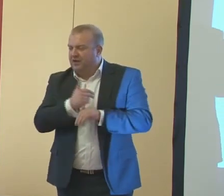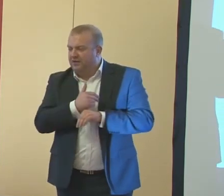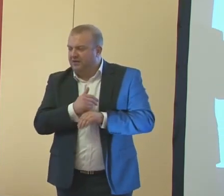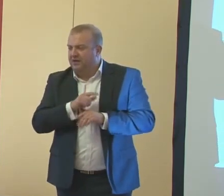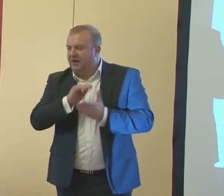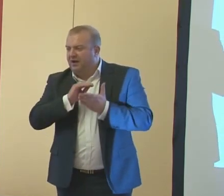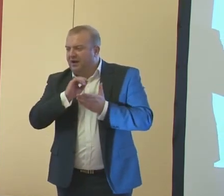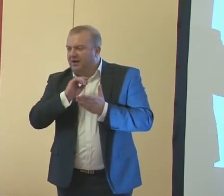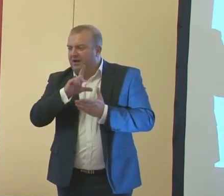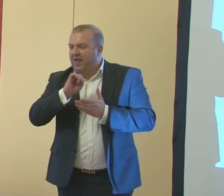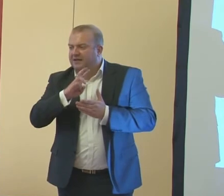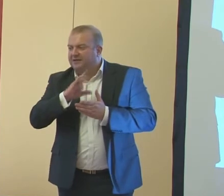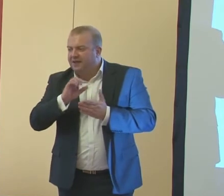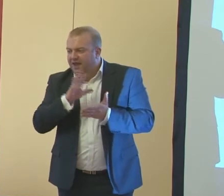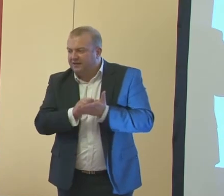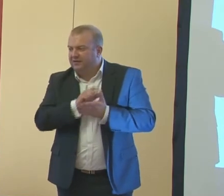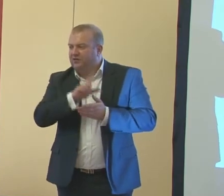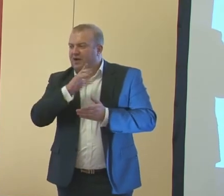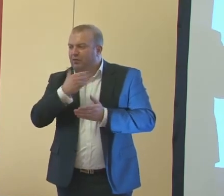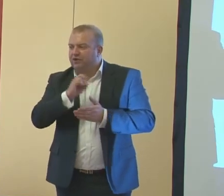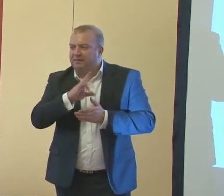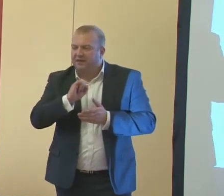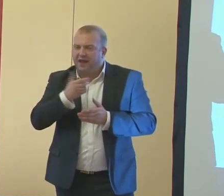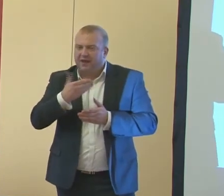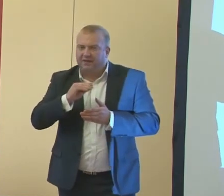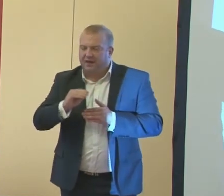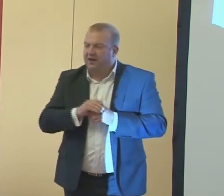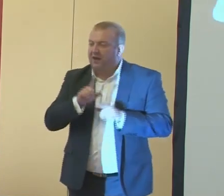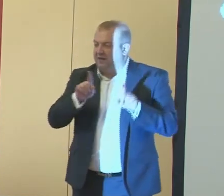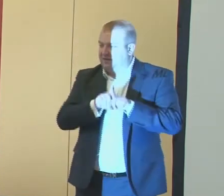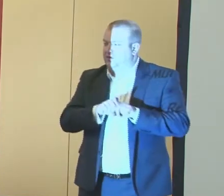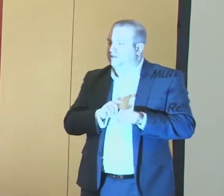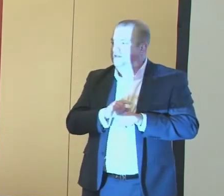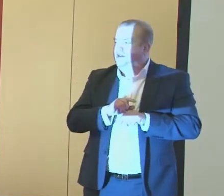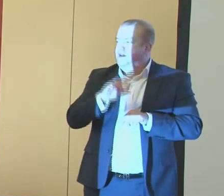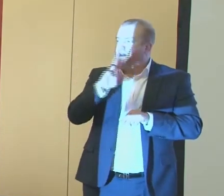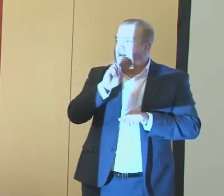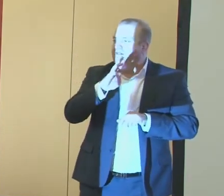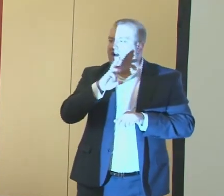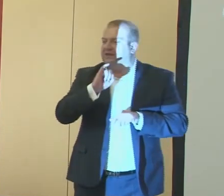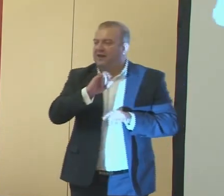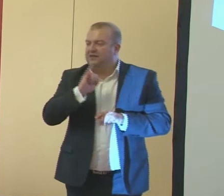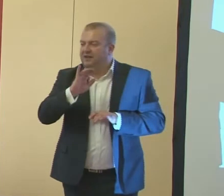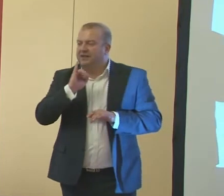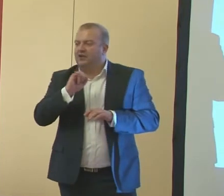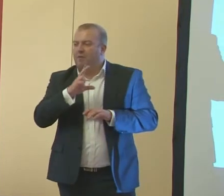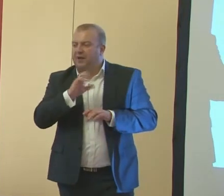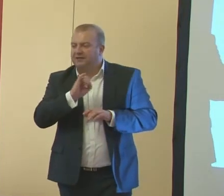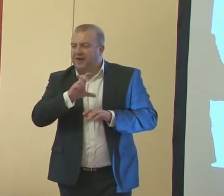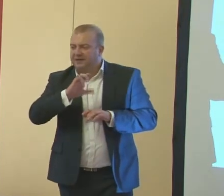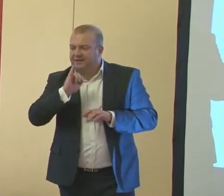multimedialne w szkole podstawowej, projekty edukacyjne w gimnazjum, ale i też elementy rewalidacji, korekcji i kompensacji.